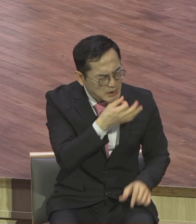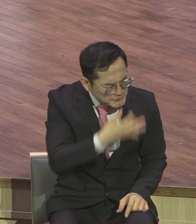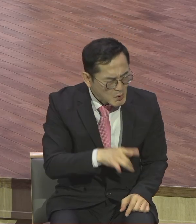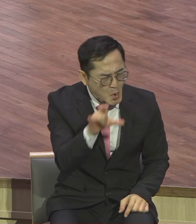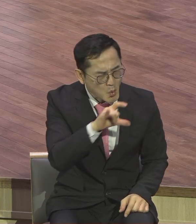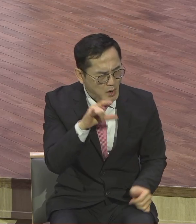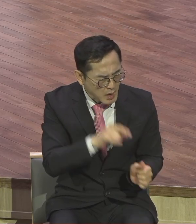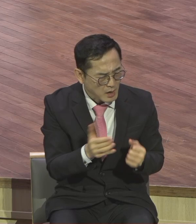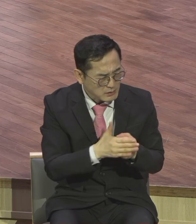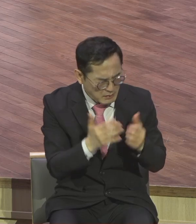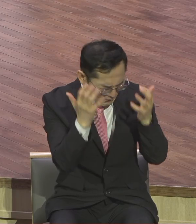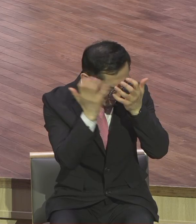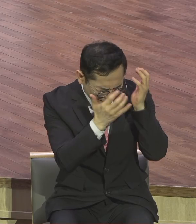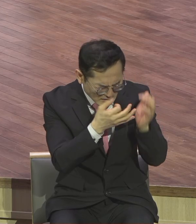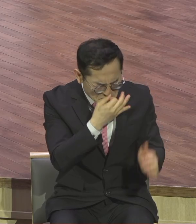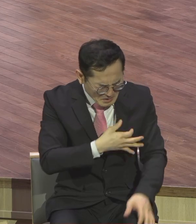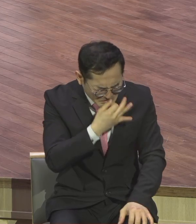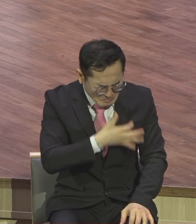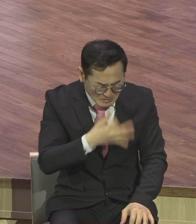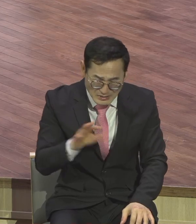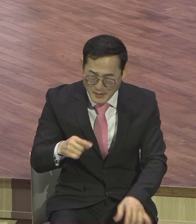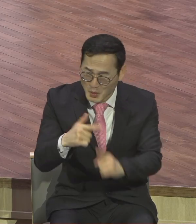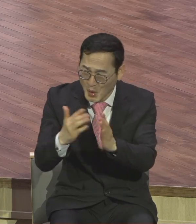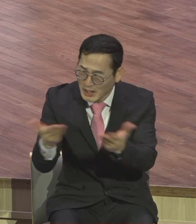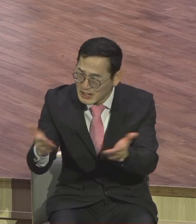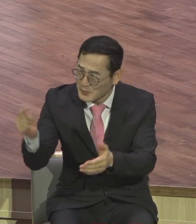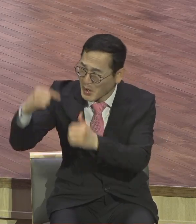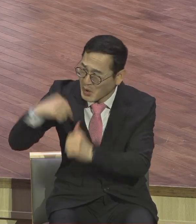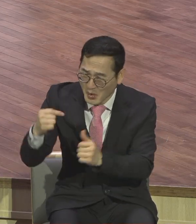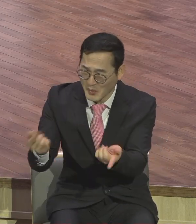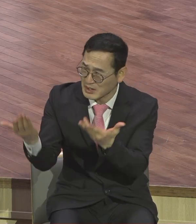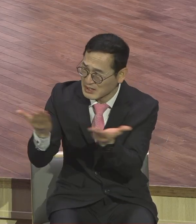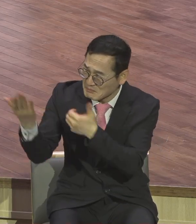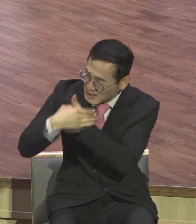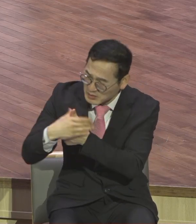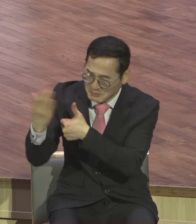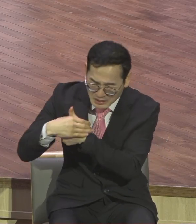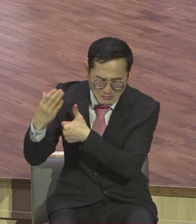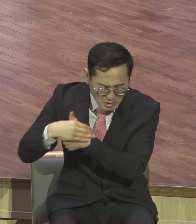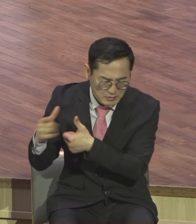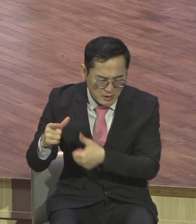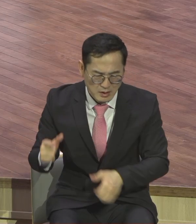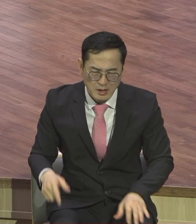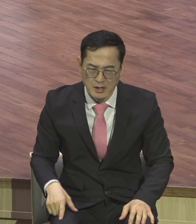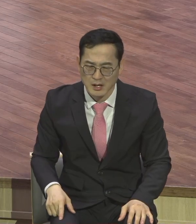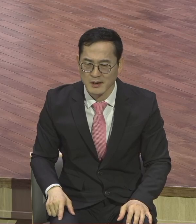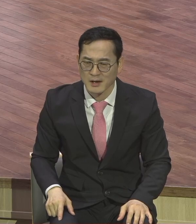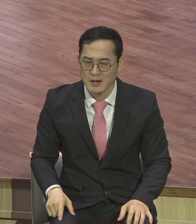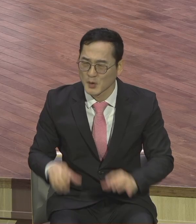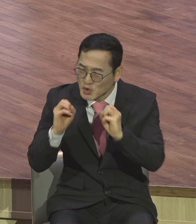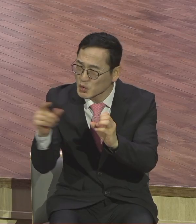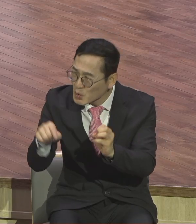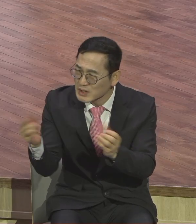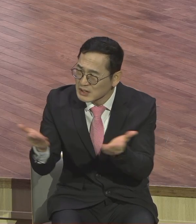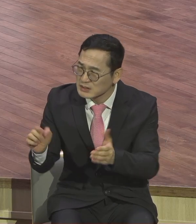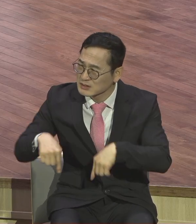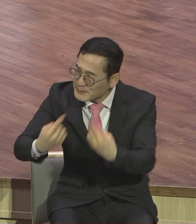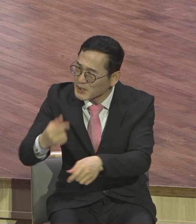삶을 살아가기 힘든데 교회도 직군가 줘가지고 담요 전대 오라니 가라니 이번에는 무슨